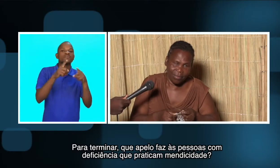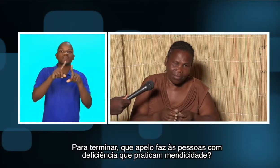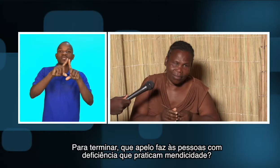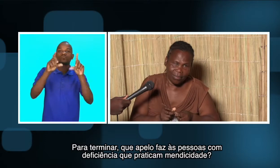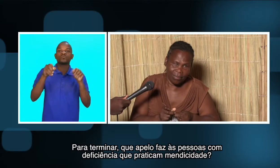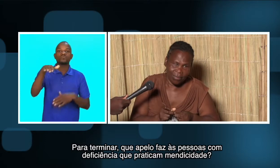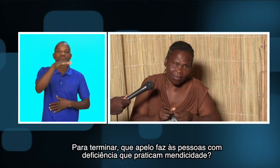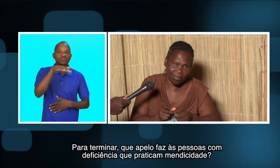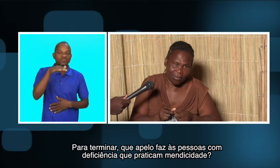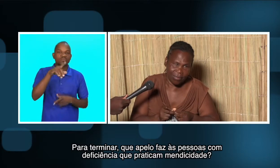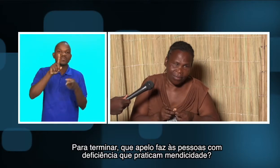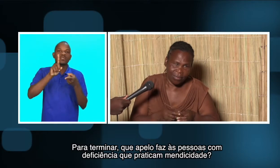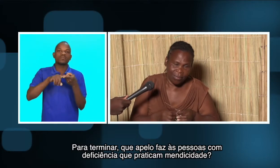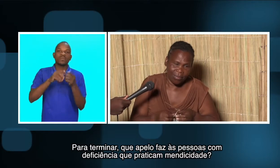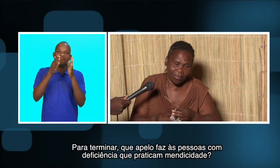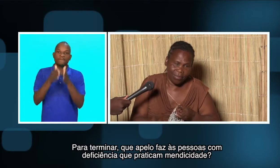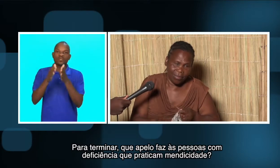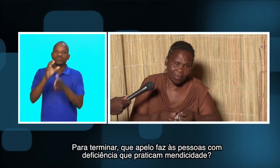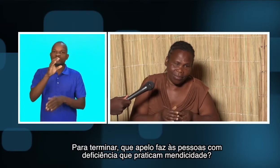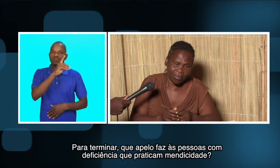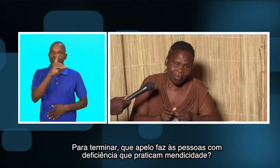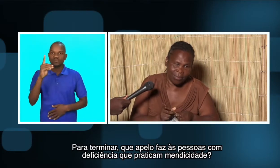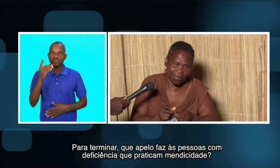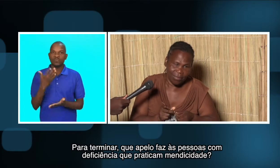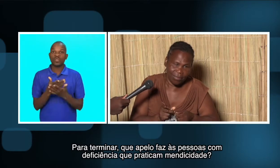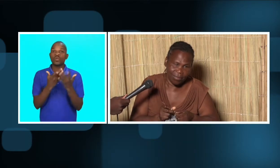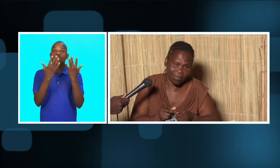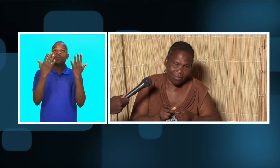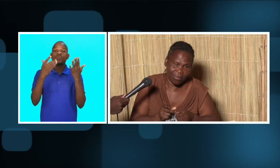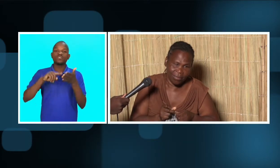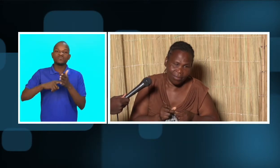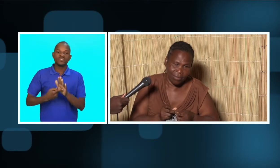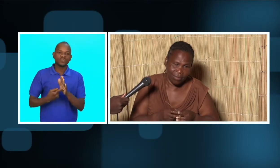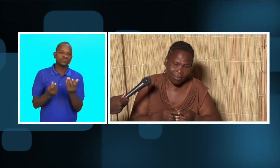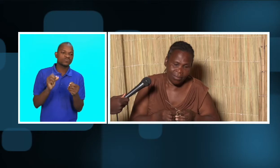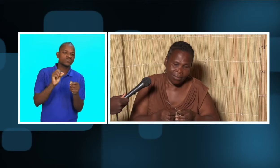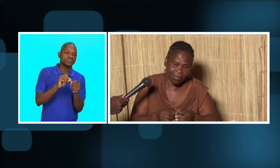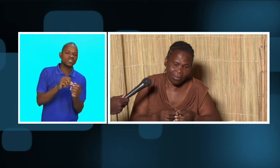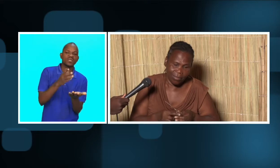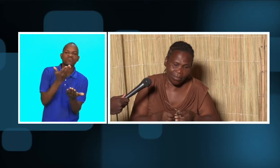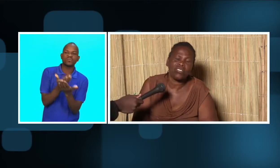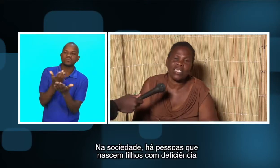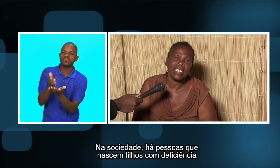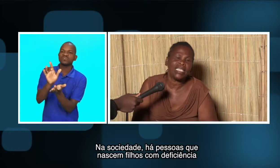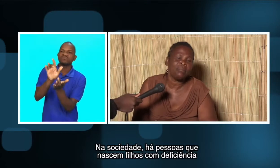com deficiência, que muitas vezes deixam se levar, fazendo, praticando medicidades? Na sociedade também,